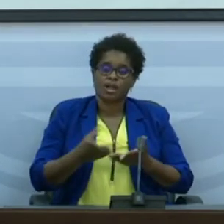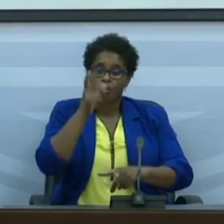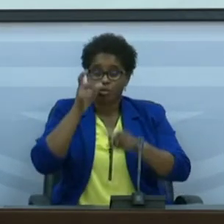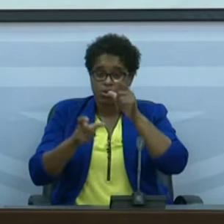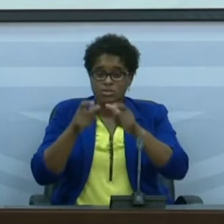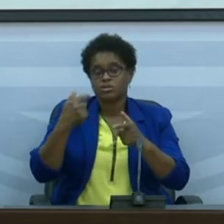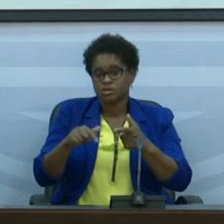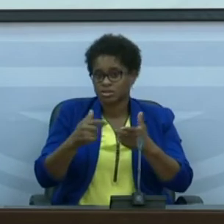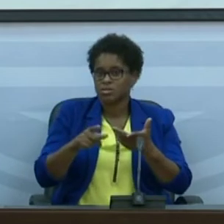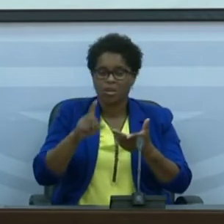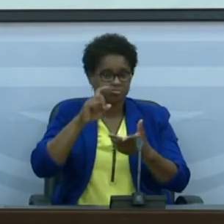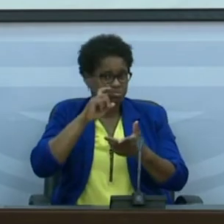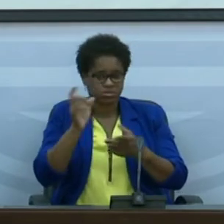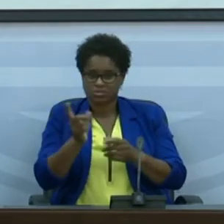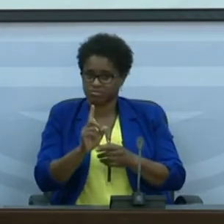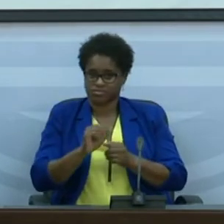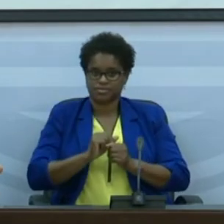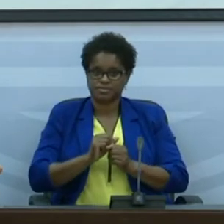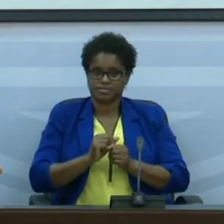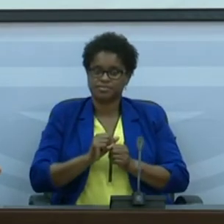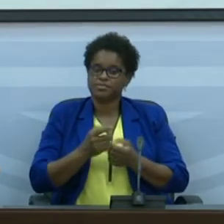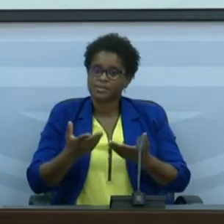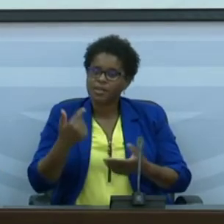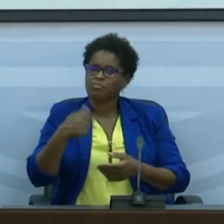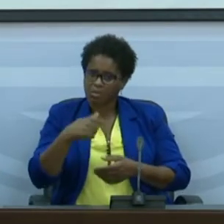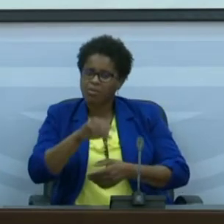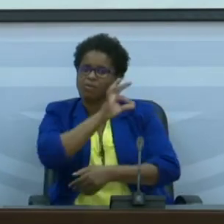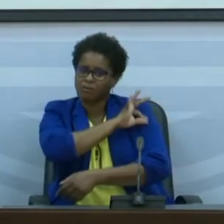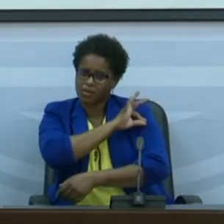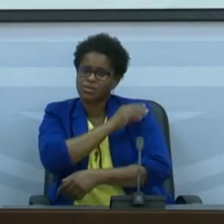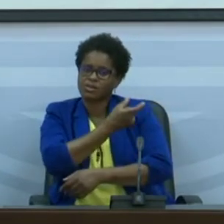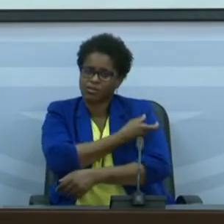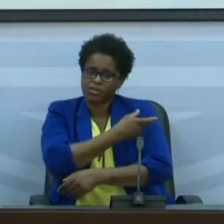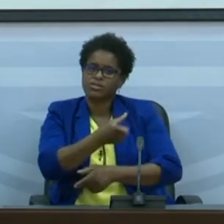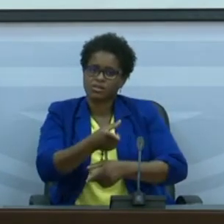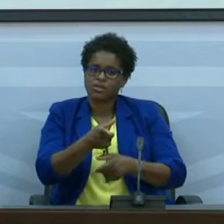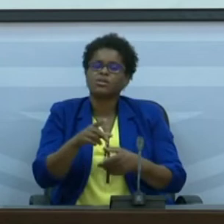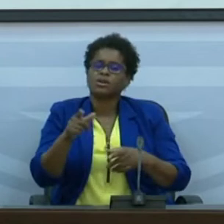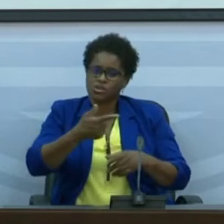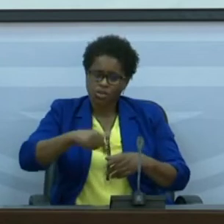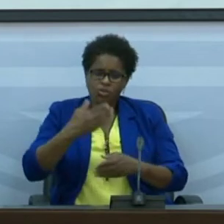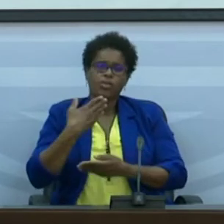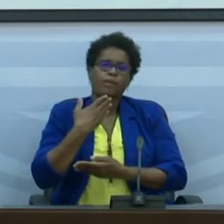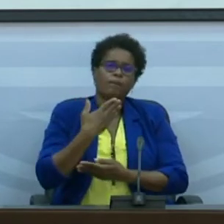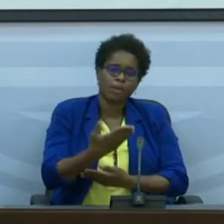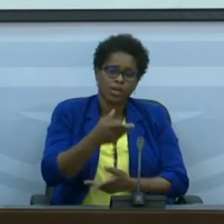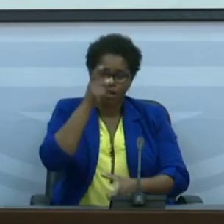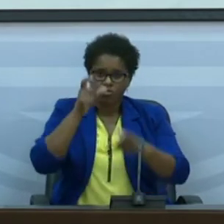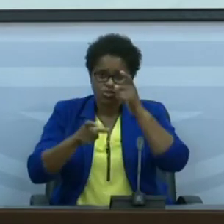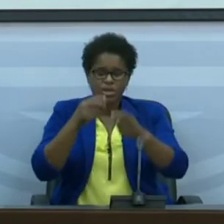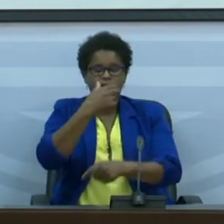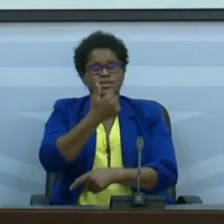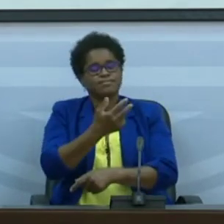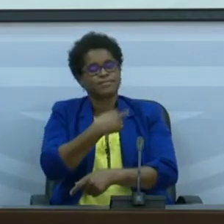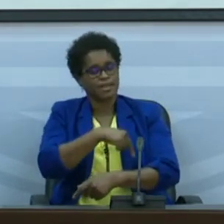população está desprotegida tendo a vacina disponível nós apelamos para que a população de Santiago Norte